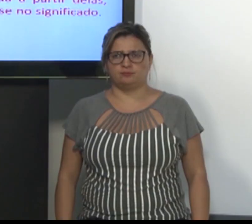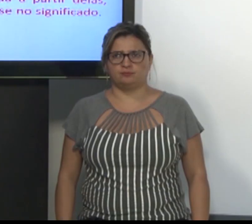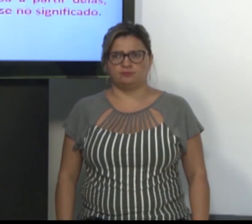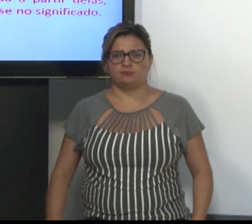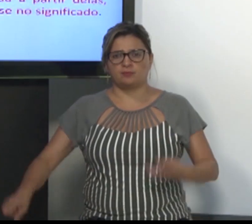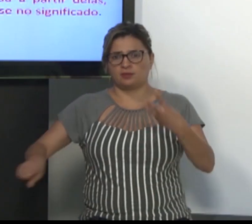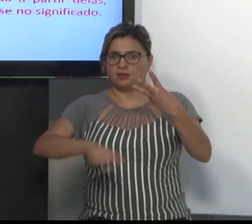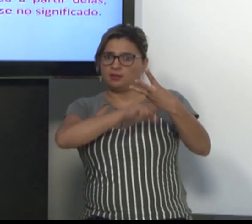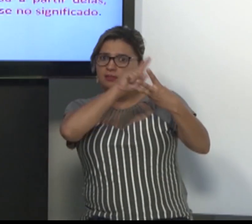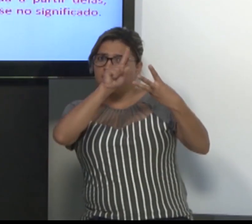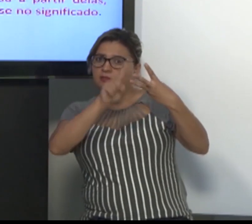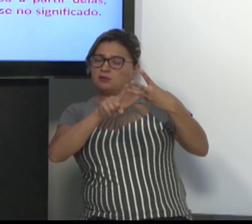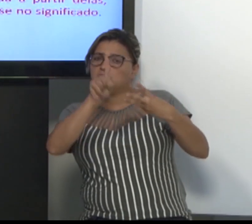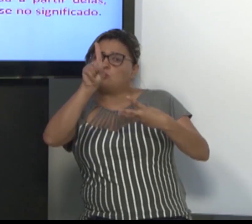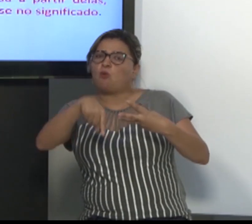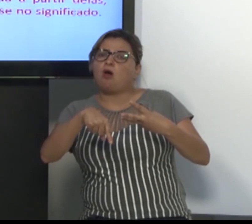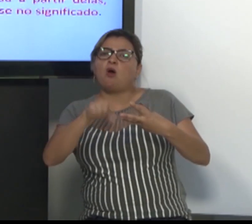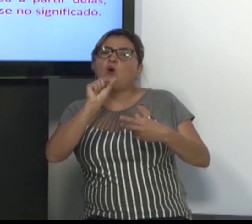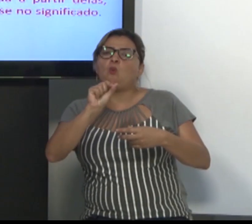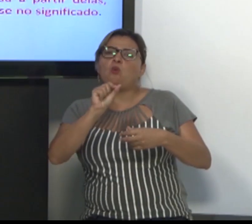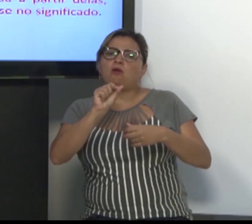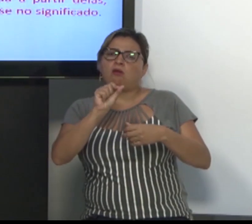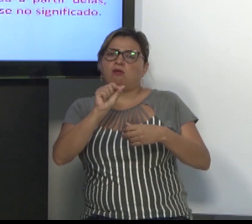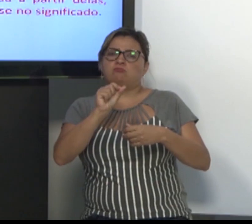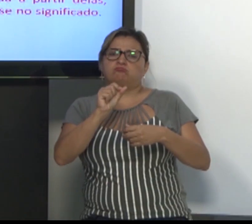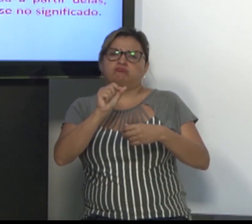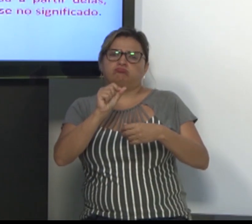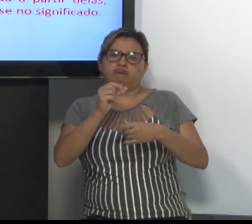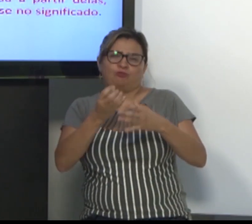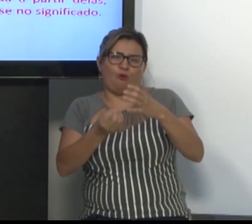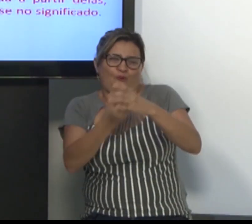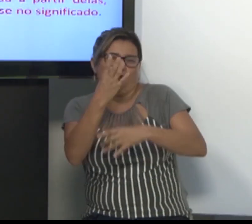O terceiro tipo é a síntese de construção.